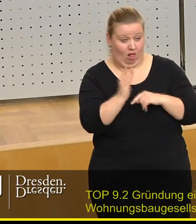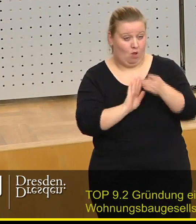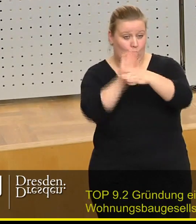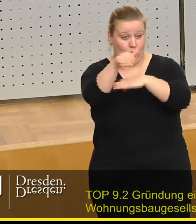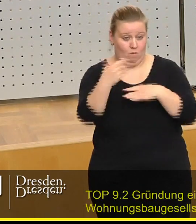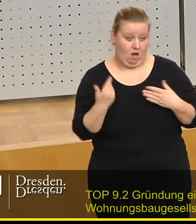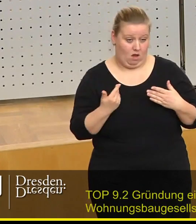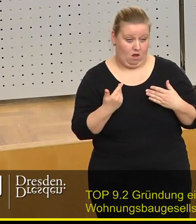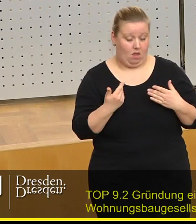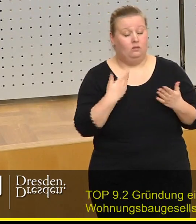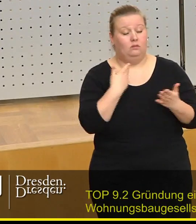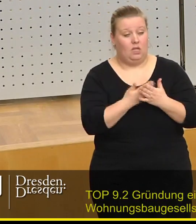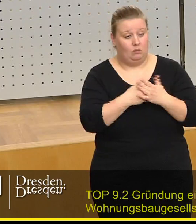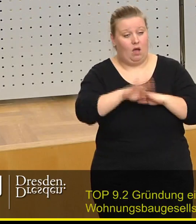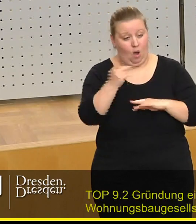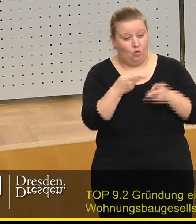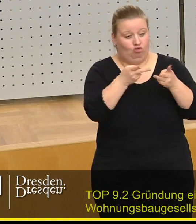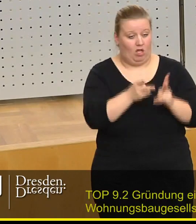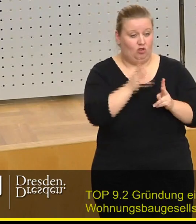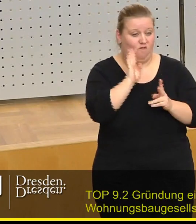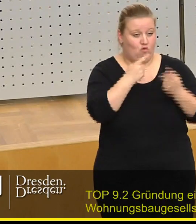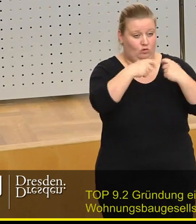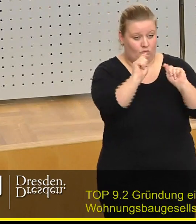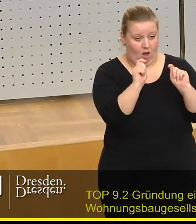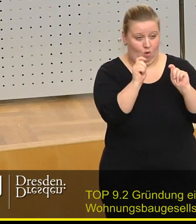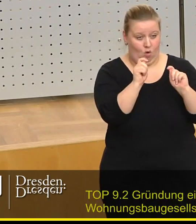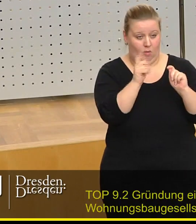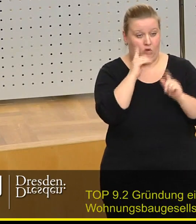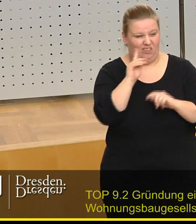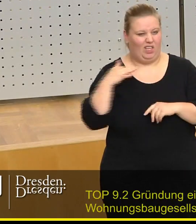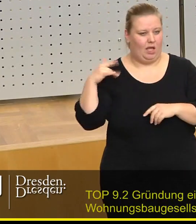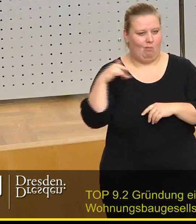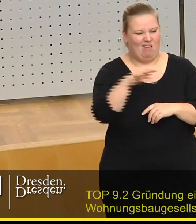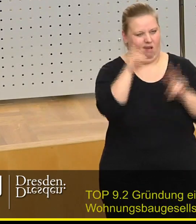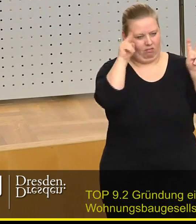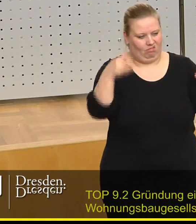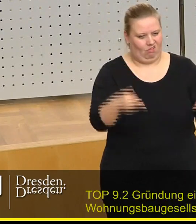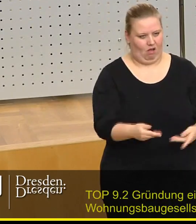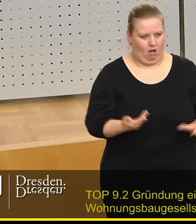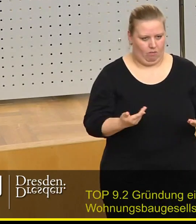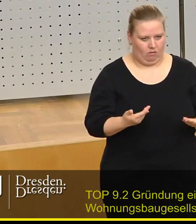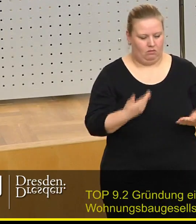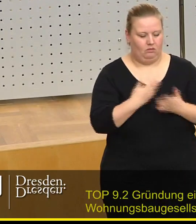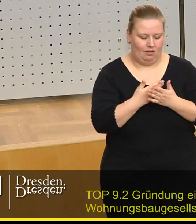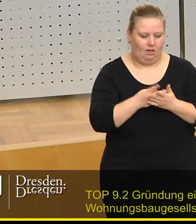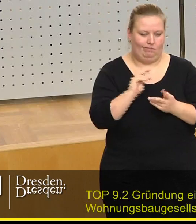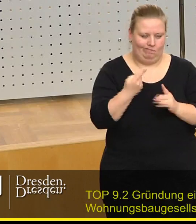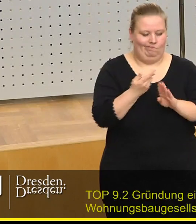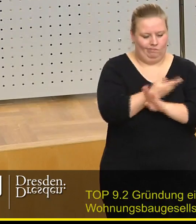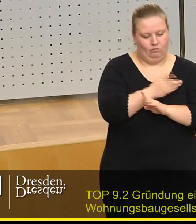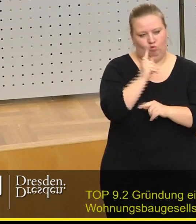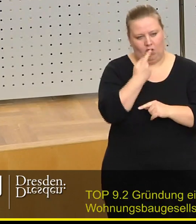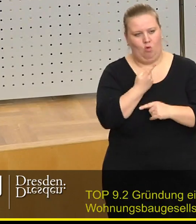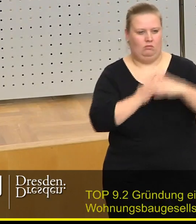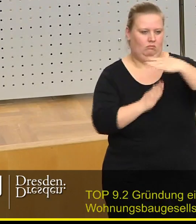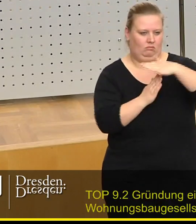ansteigen. Damit auch eine städtische WOBA für Dresden nicht zu einem Milliardengrab wird, muss vor dem Hintergrund einer bezahlbaren